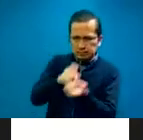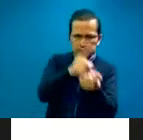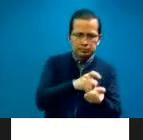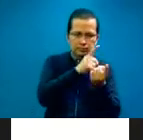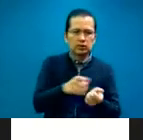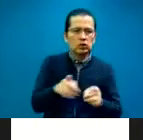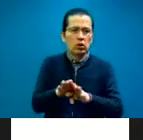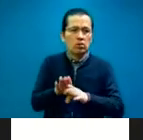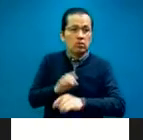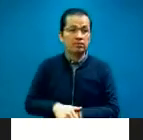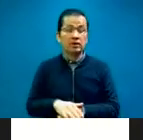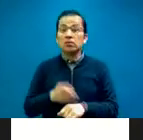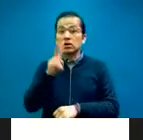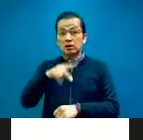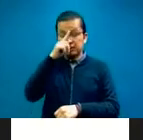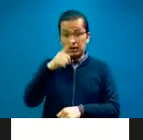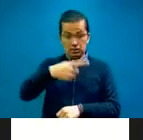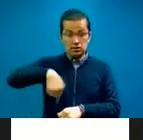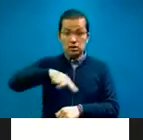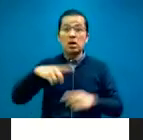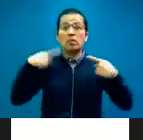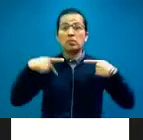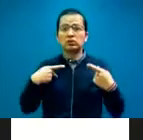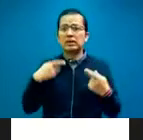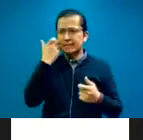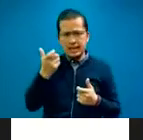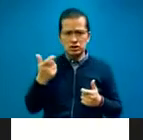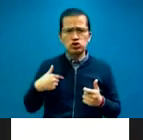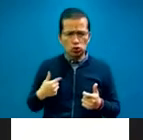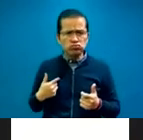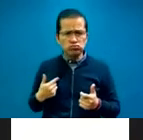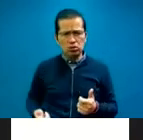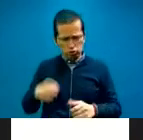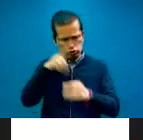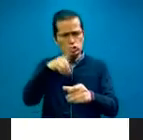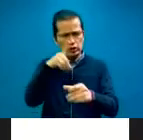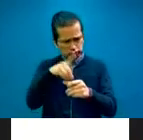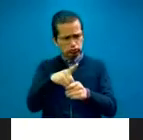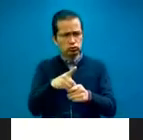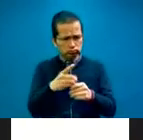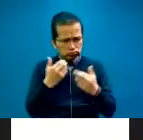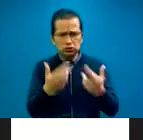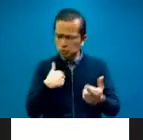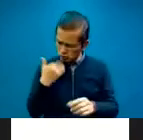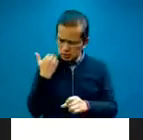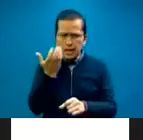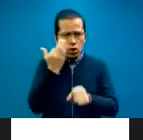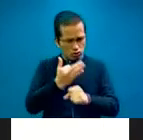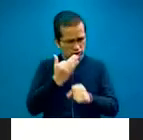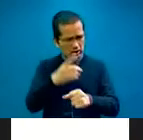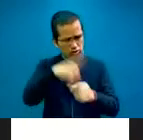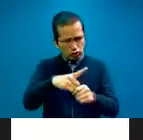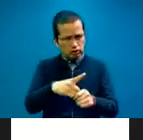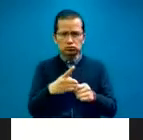colegas súper generosos estaban bien ansiosos, ¿no? No solo quiero decirte que sí aporto. De una vez quiero aportar. Y de